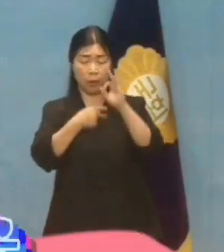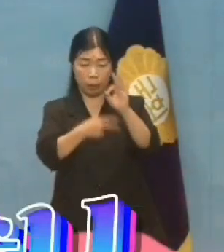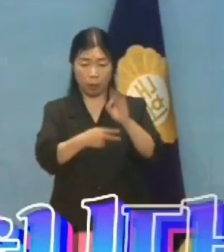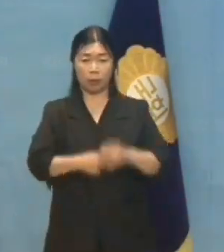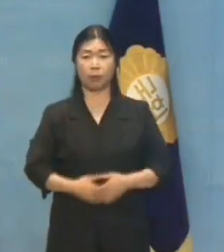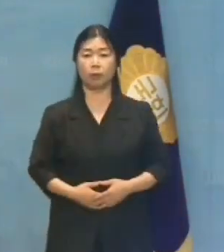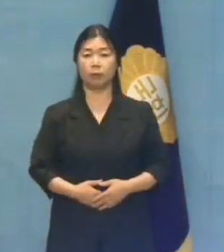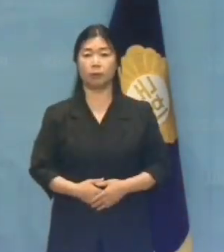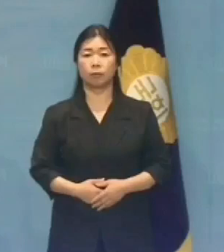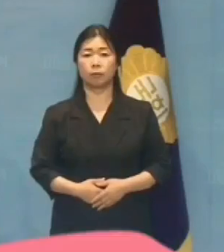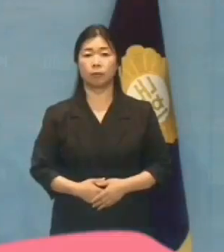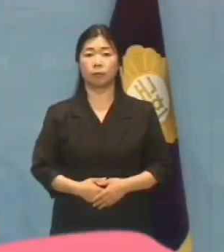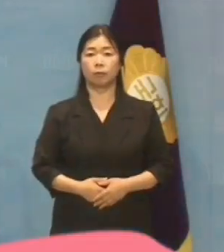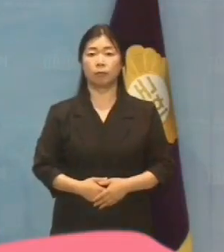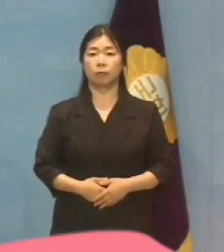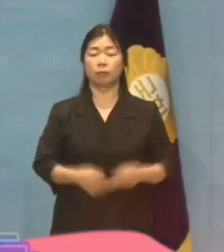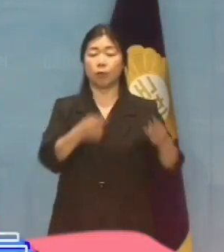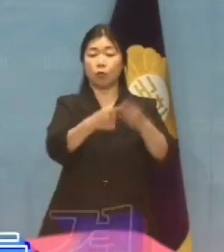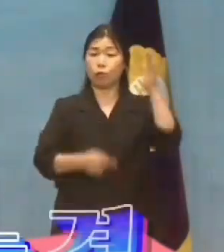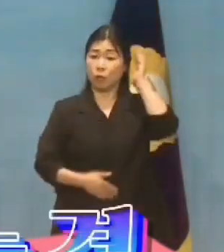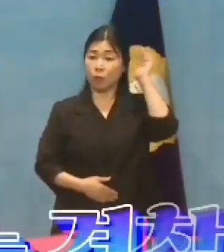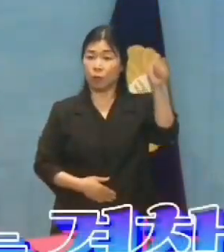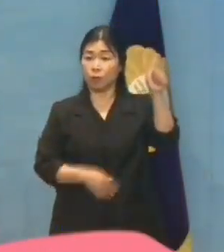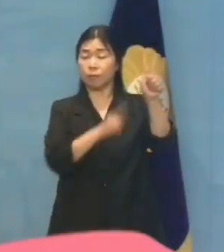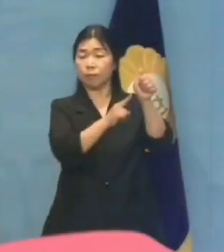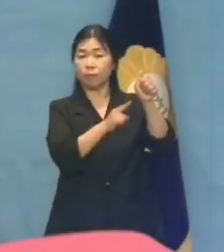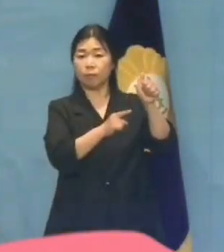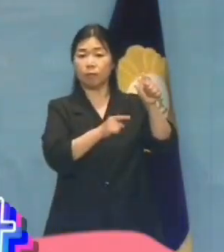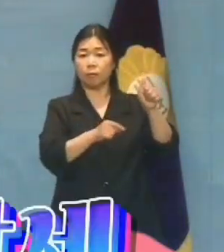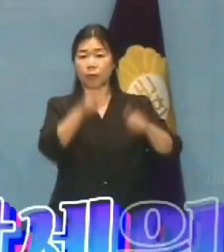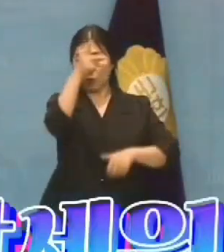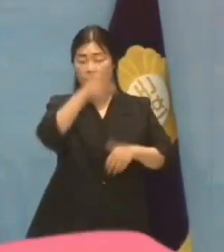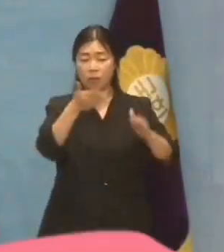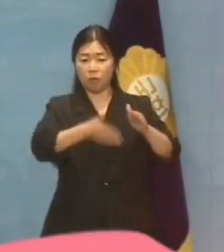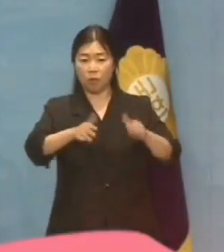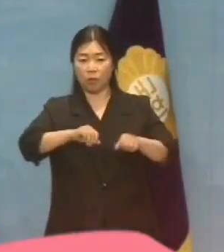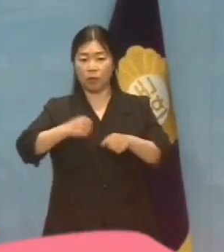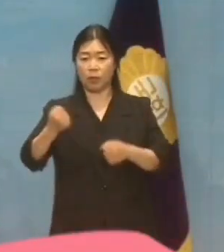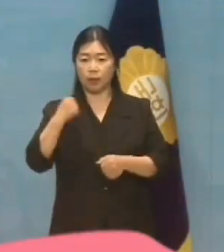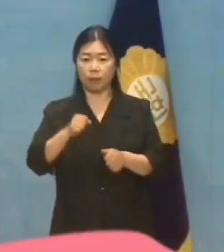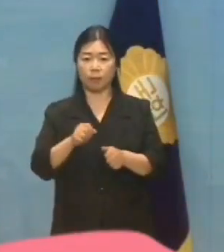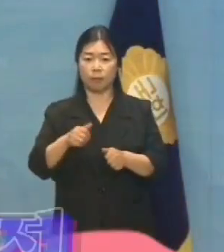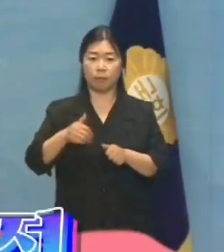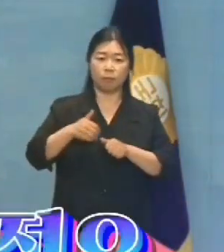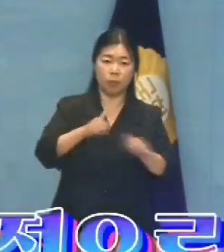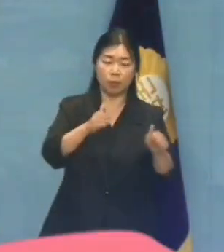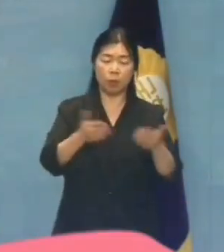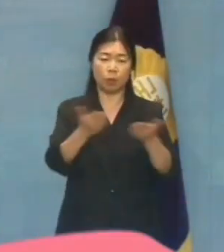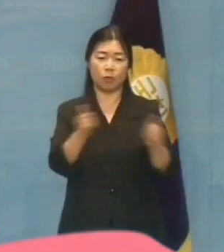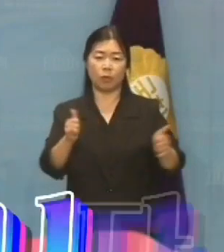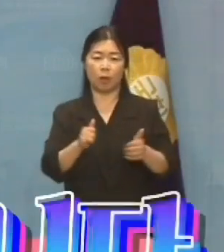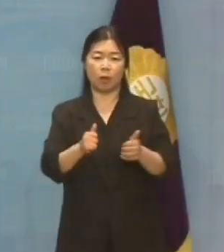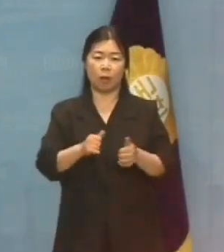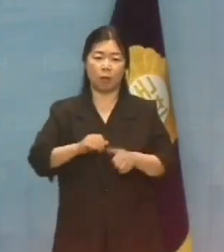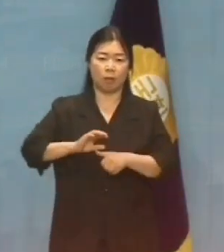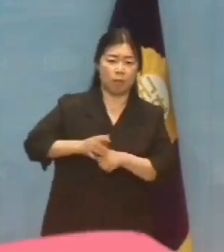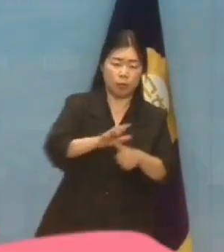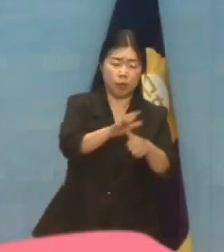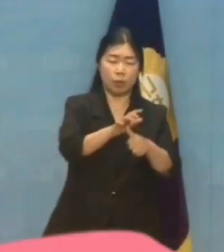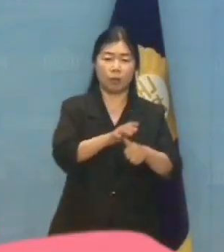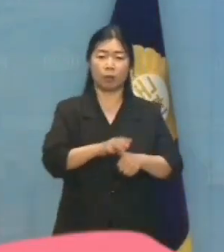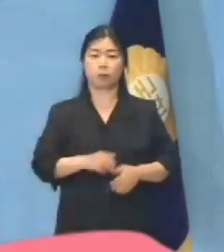닫혀버렸습니다. 윤석열 정부는 경찰 공권력을 앞세워 노동자를 폭력적으로 진압했습니다.